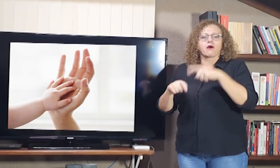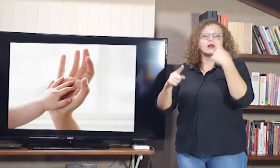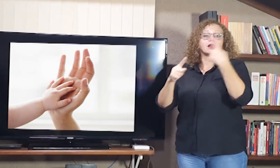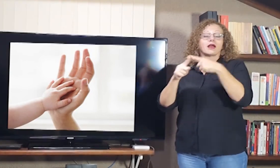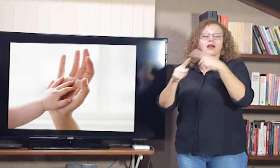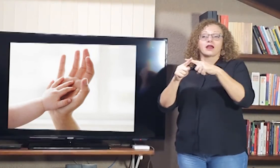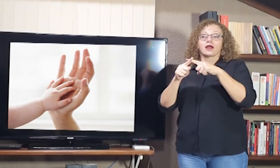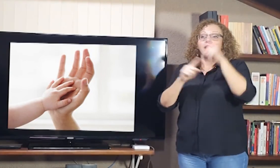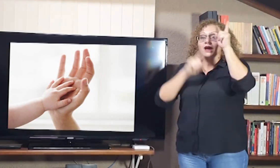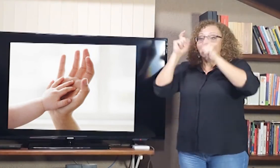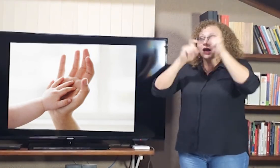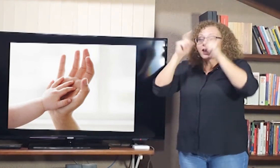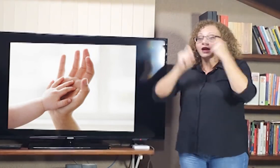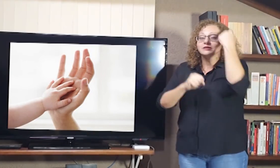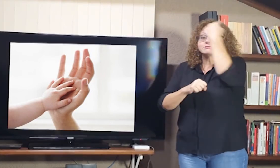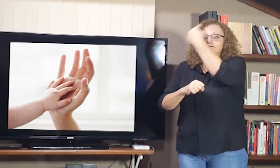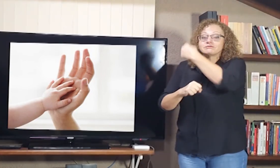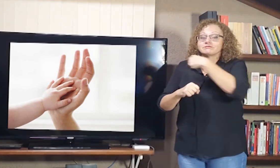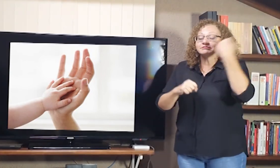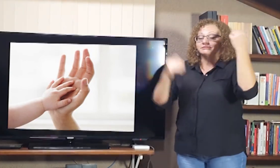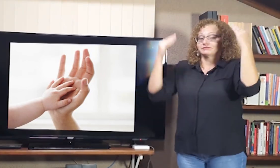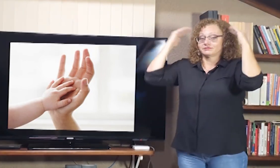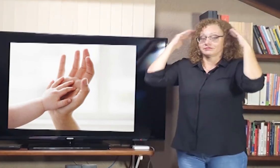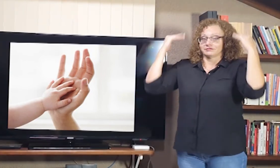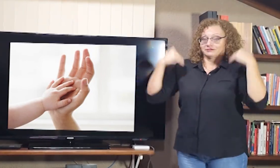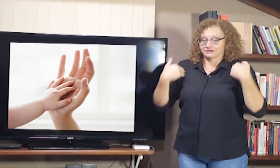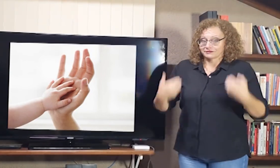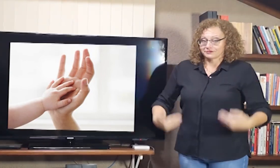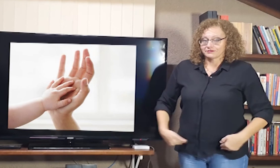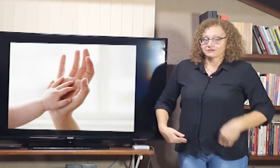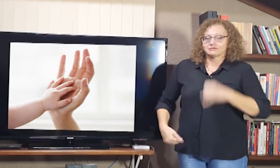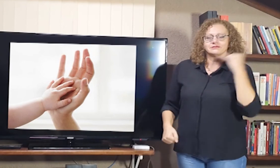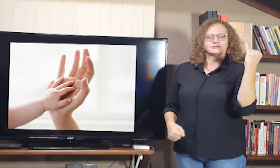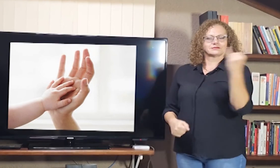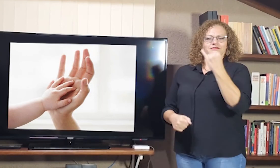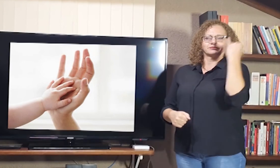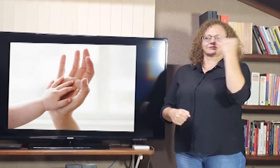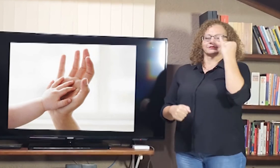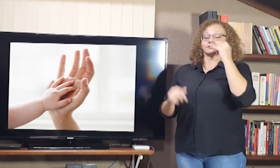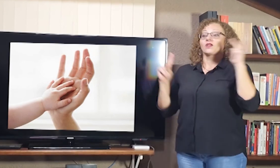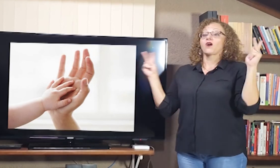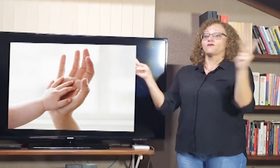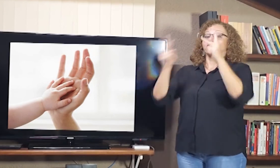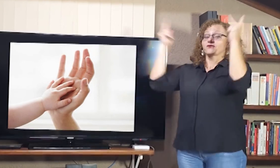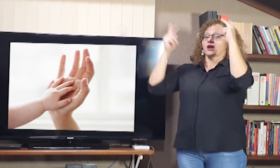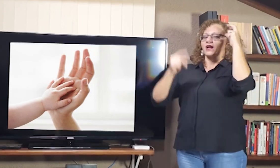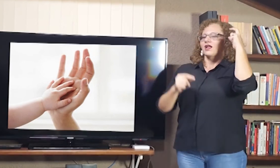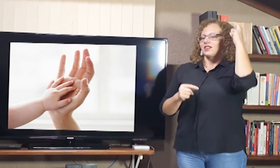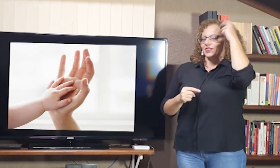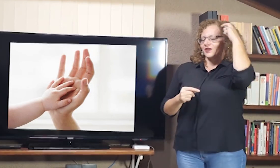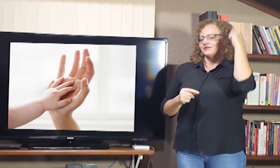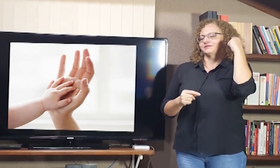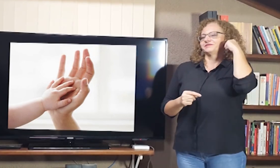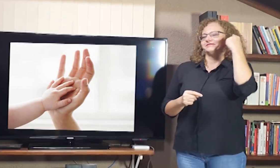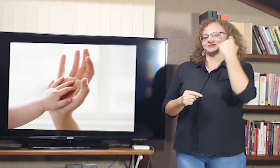estabelecidas. Por exemplo, nós temos a expressão facial, a expressão corporal, que são importantíssimas.